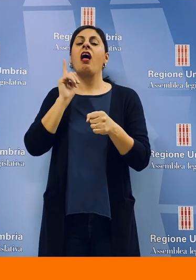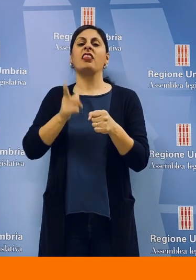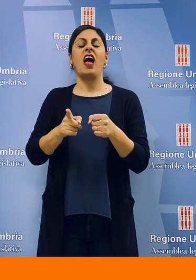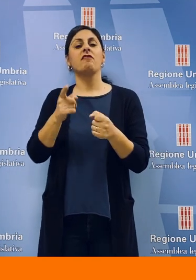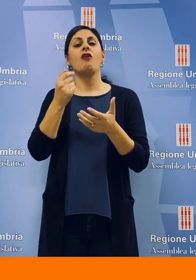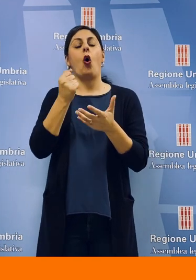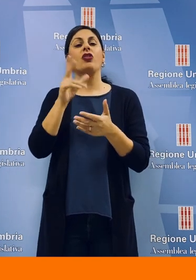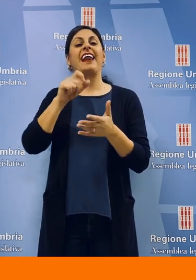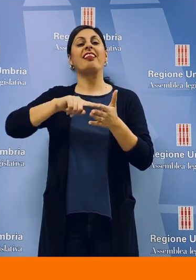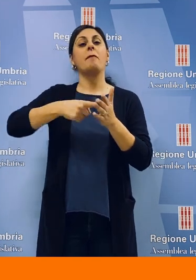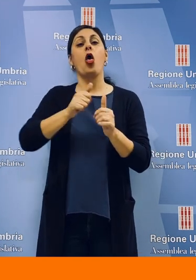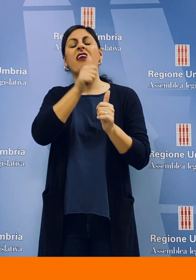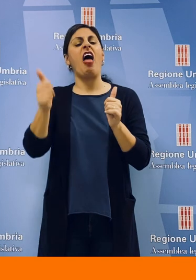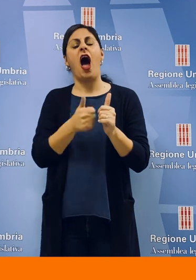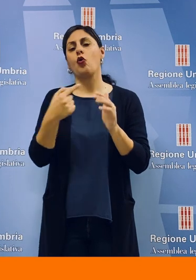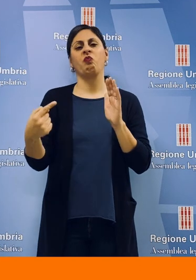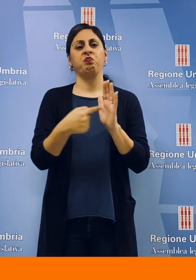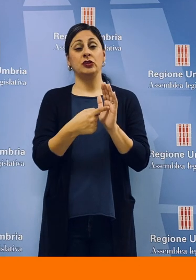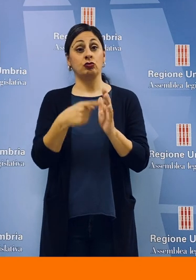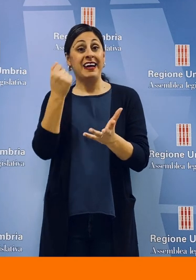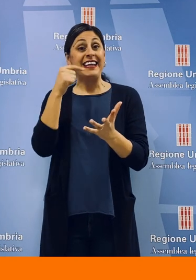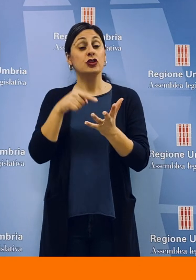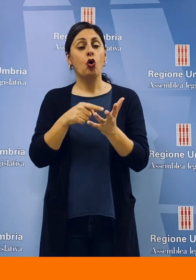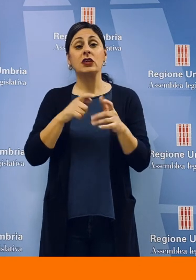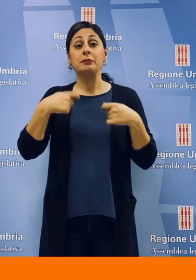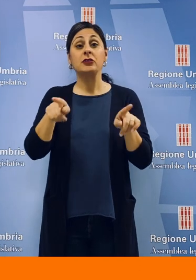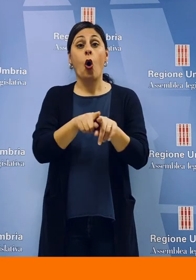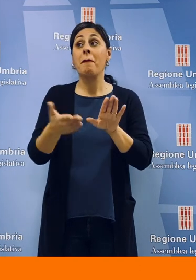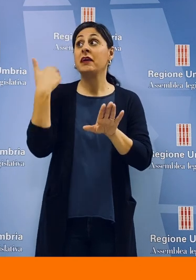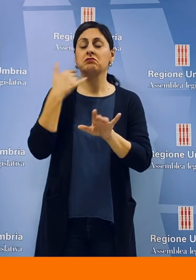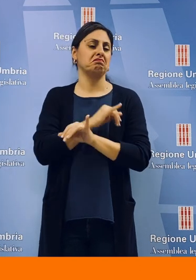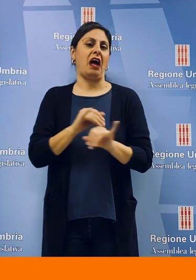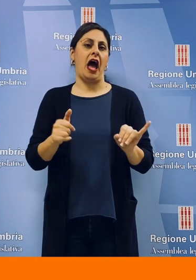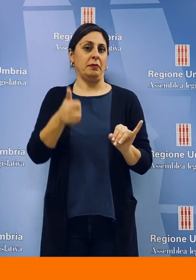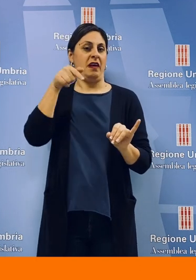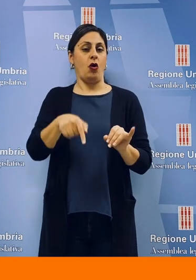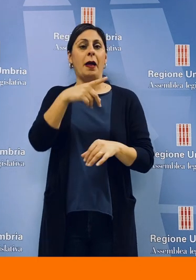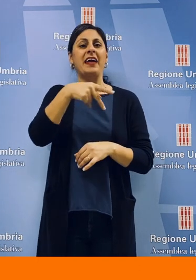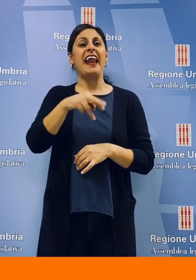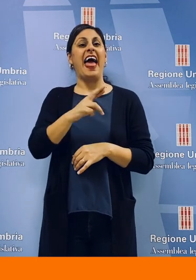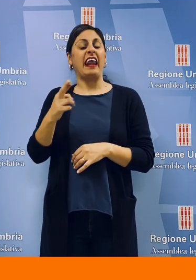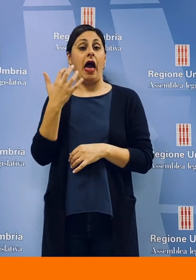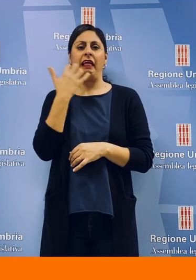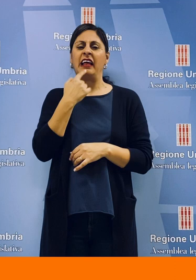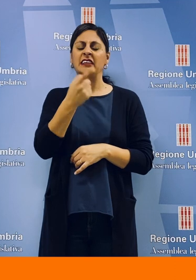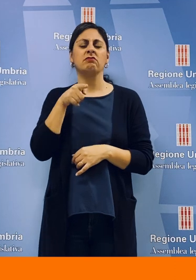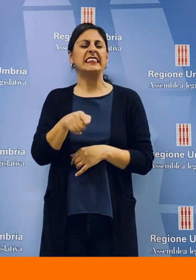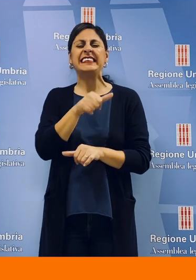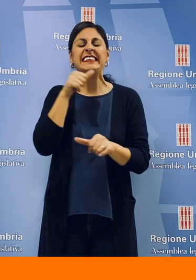Per la famiglia si renderanno strutturali i 30 milioni l'anno, risorse ha sottolineato mai spese prima. Il PNRR